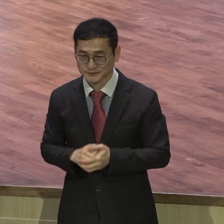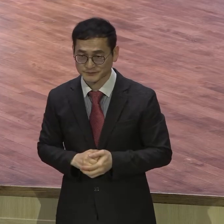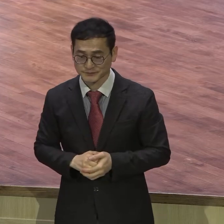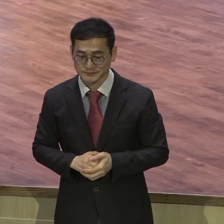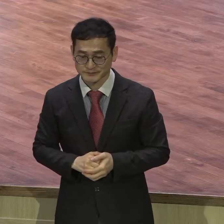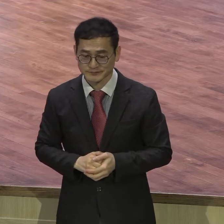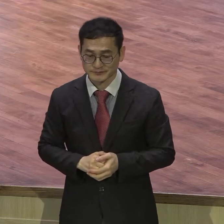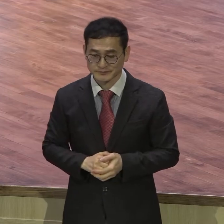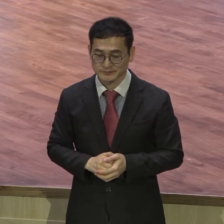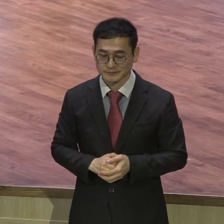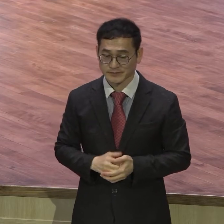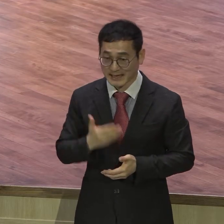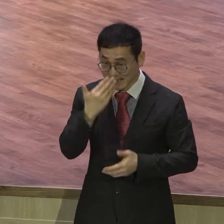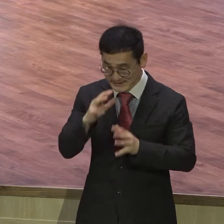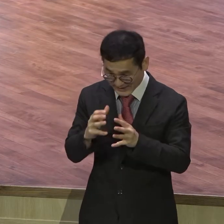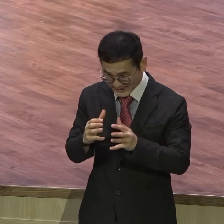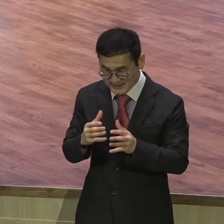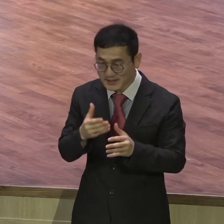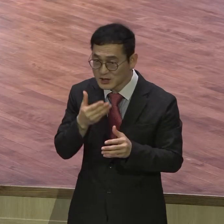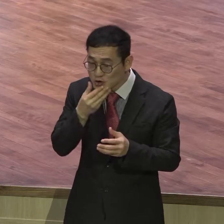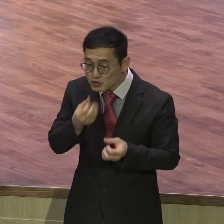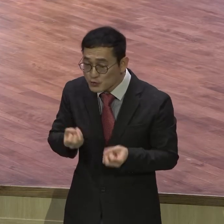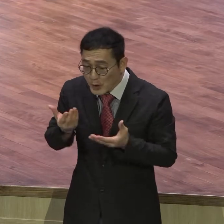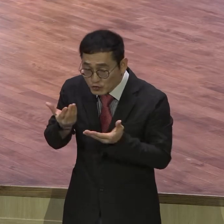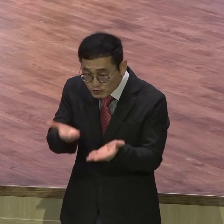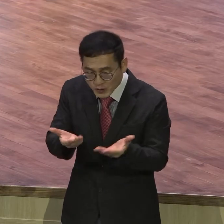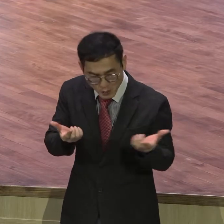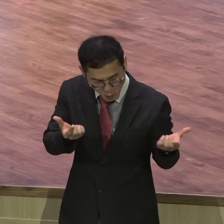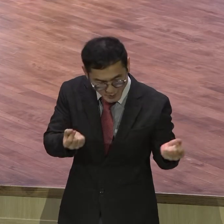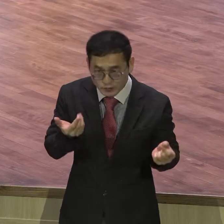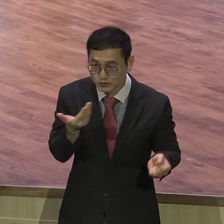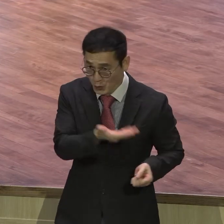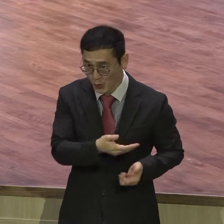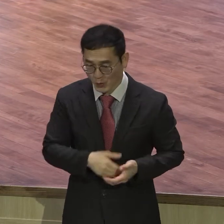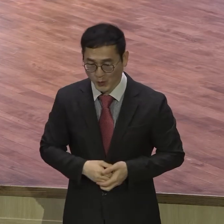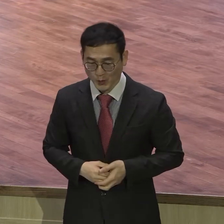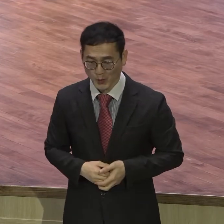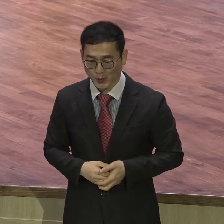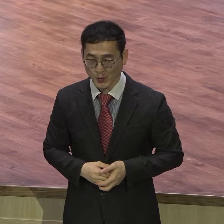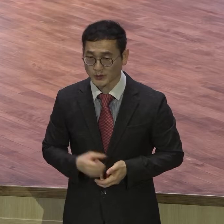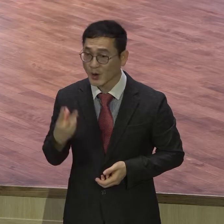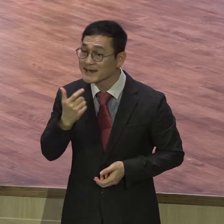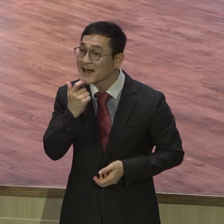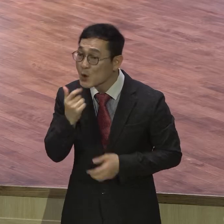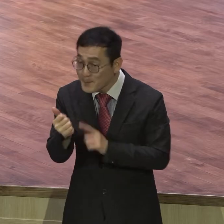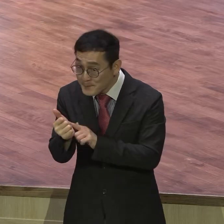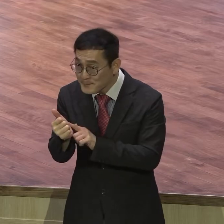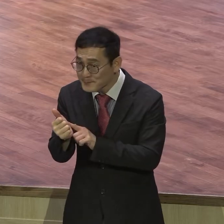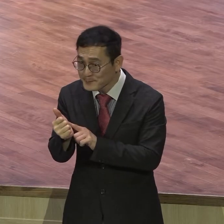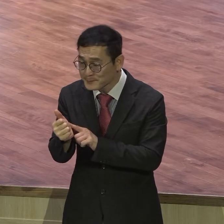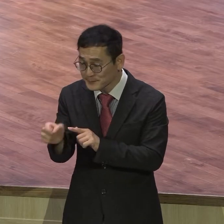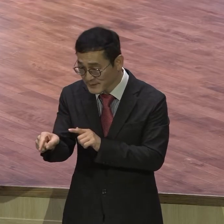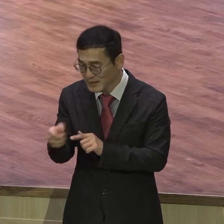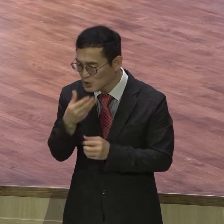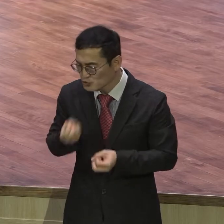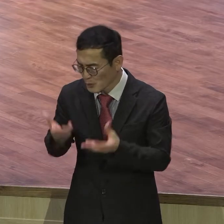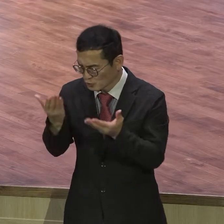동일하게 주시고 장세기 28장 13절로 14절로 오면 야곱에게도 나타나서 이 축복을 주셨다고 반복으로